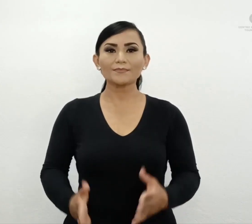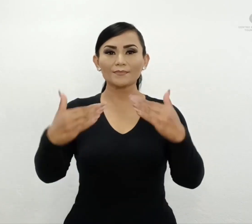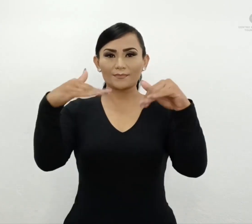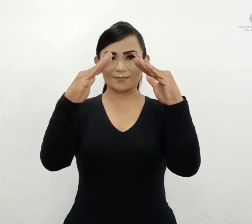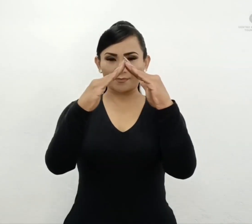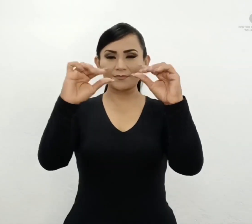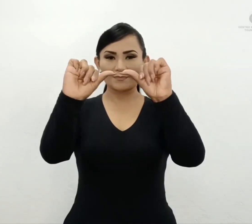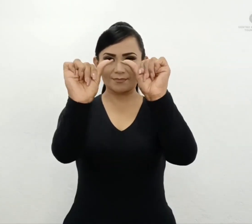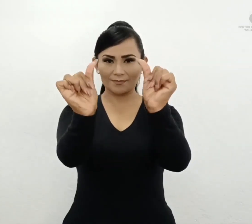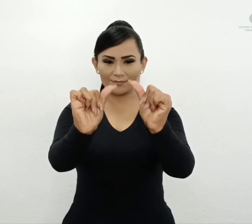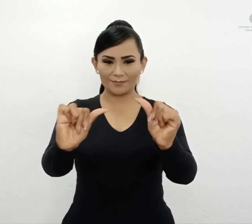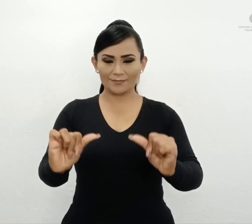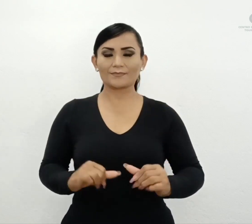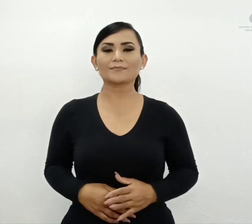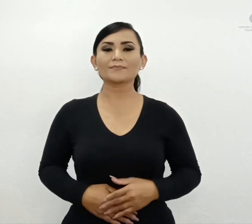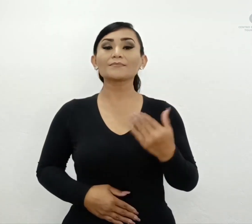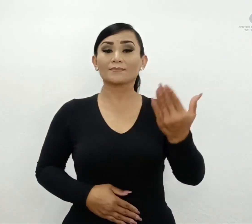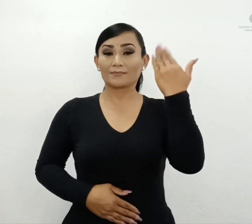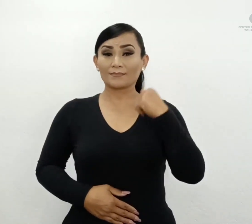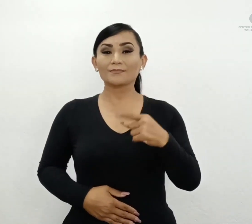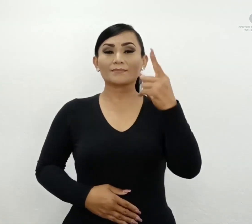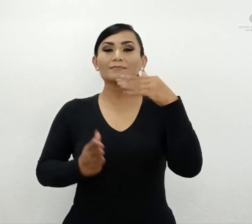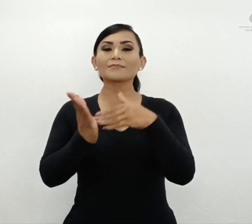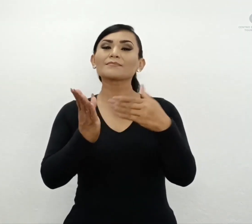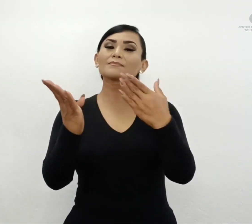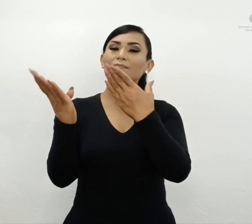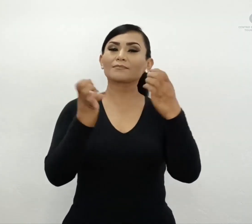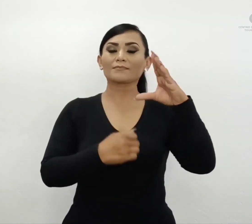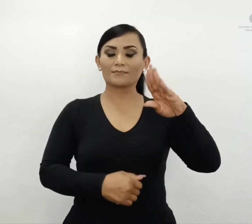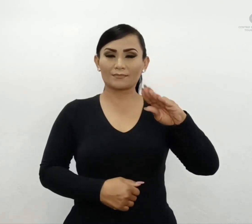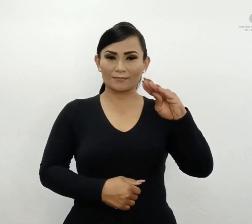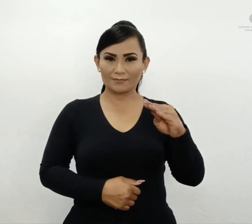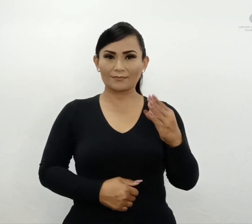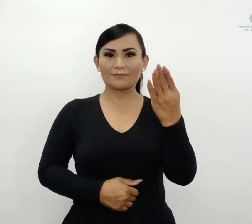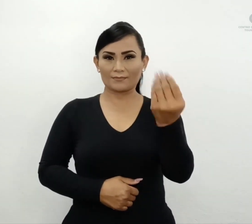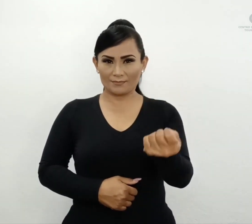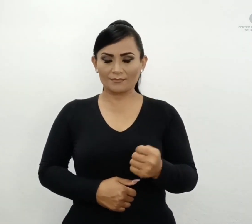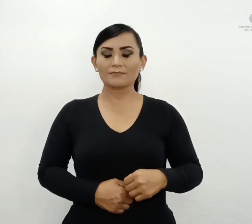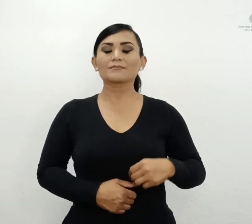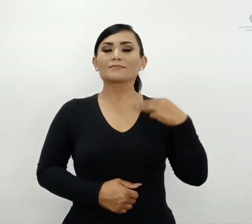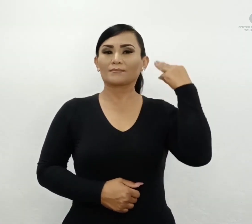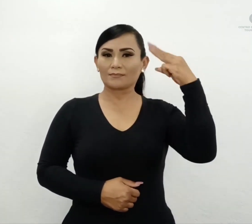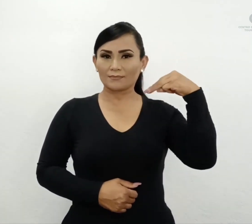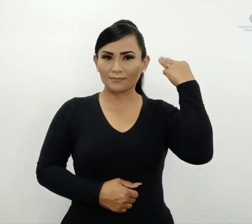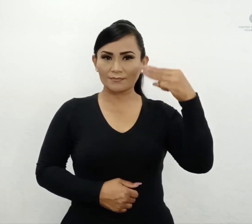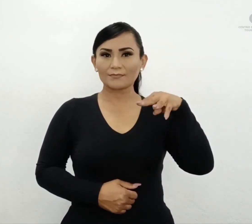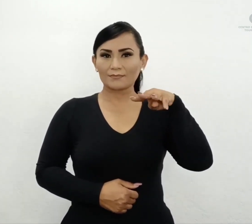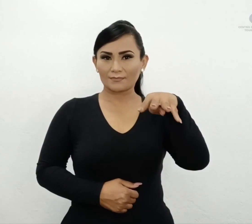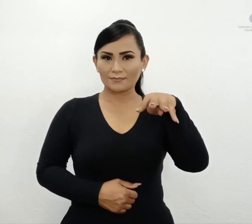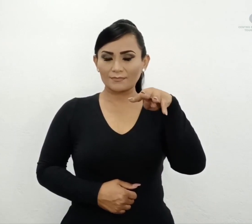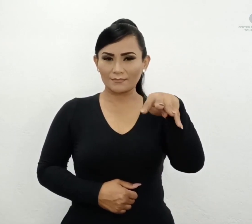Casa del Artesano Fue bendecida el 19 de marzo de 1999